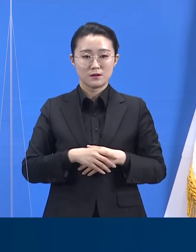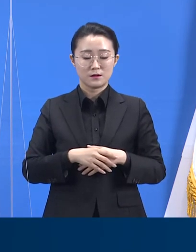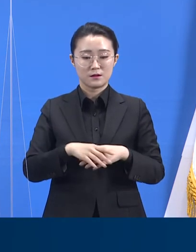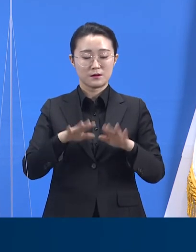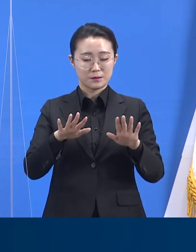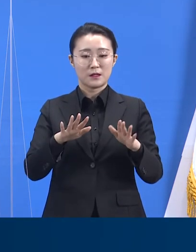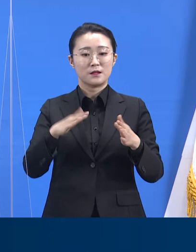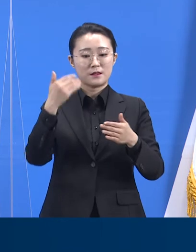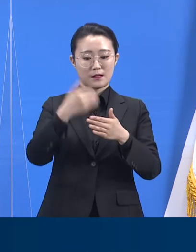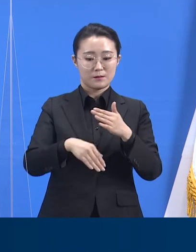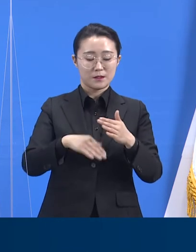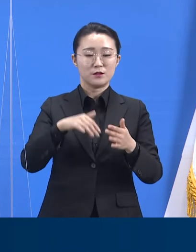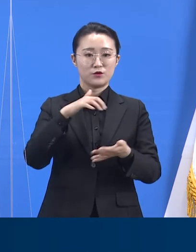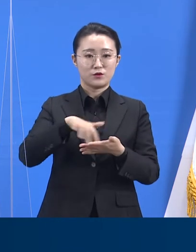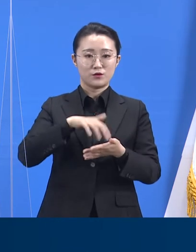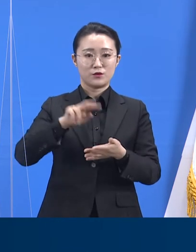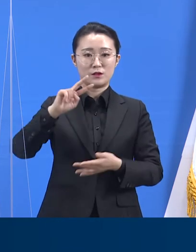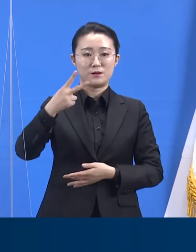292명입니다.